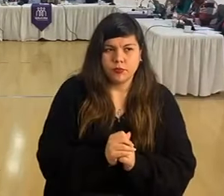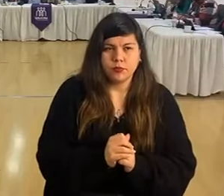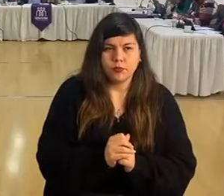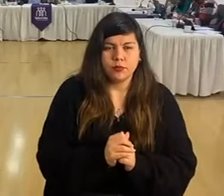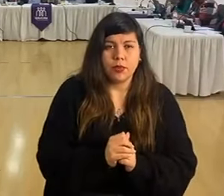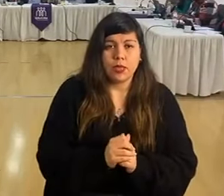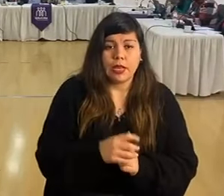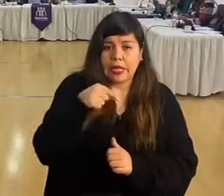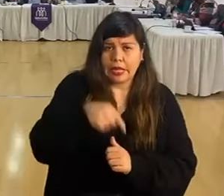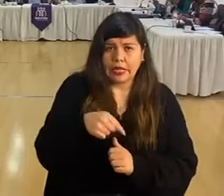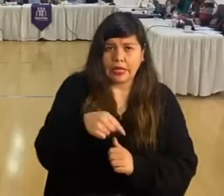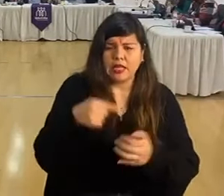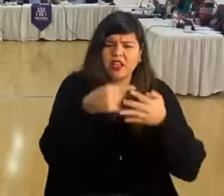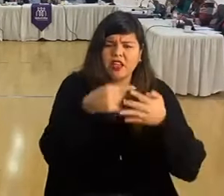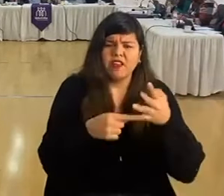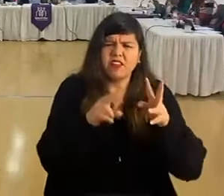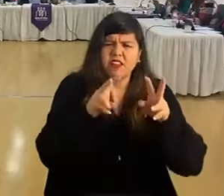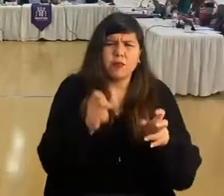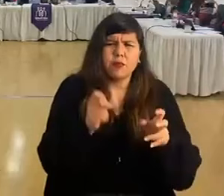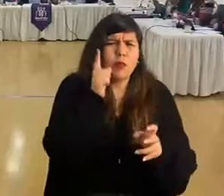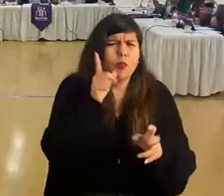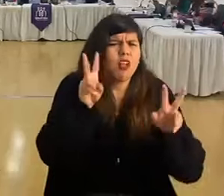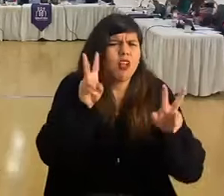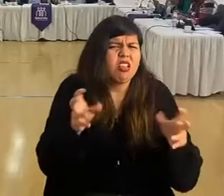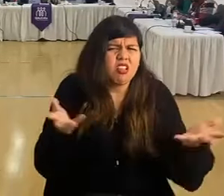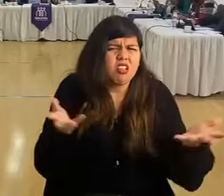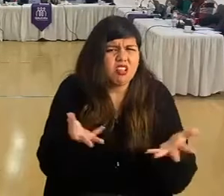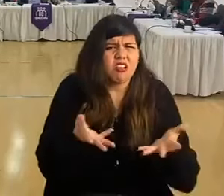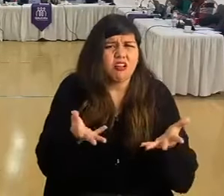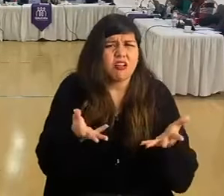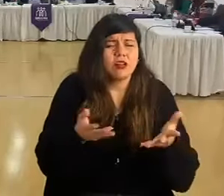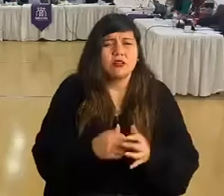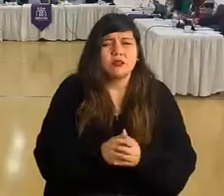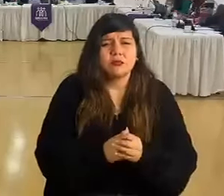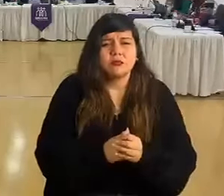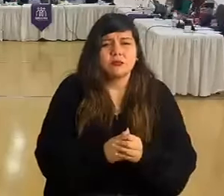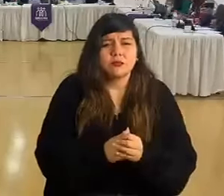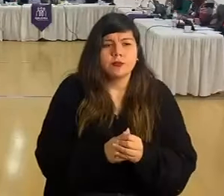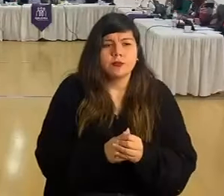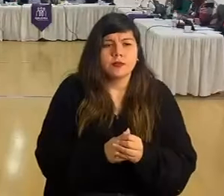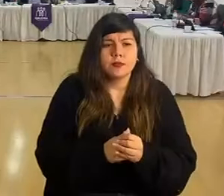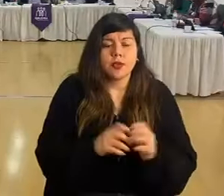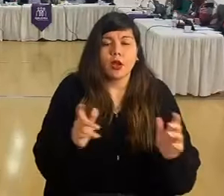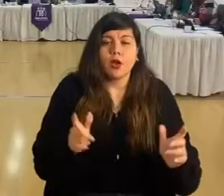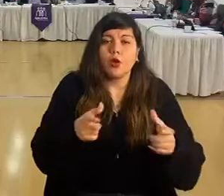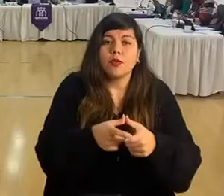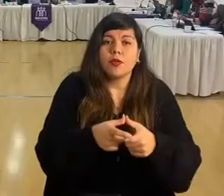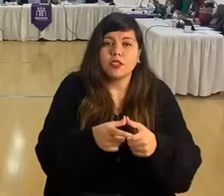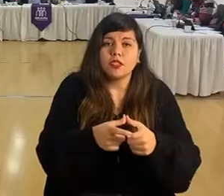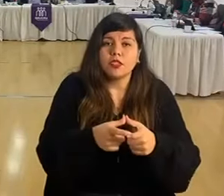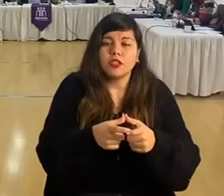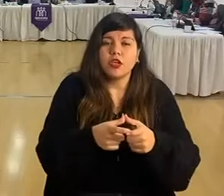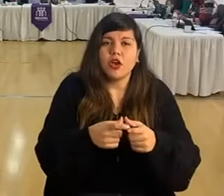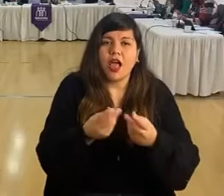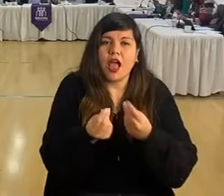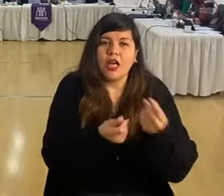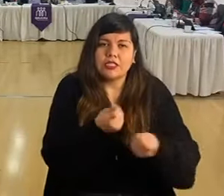Este patio quería referirme a la sociedad y la comisión de Hacienda,